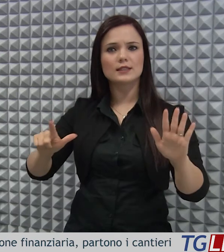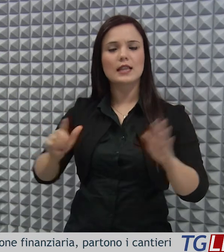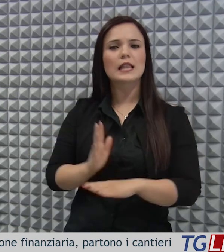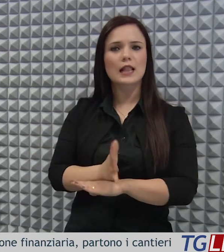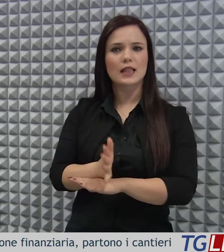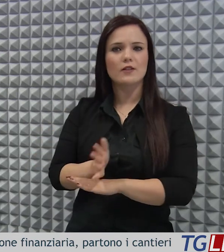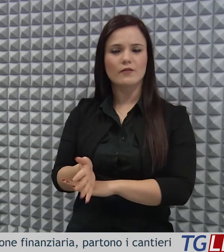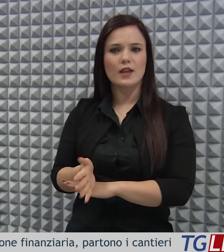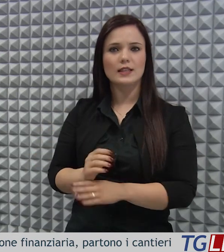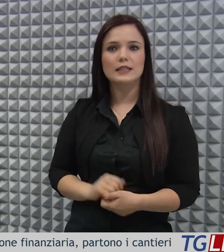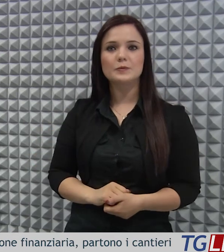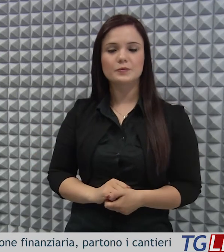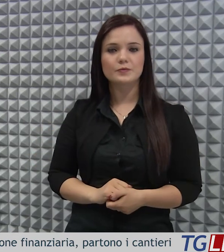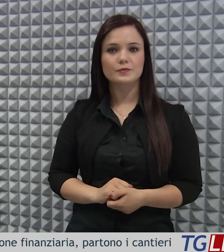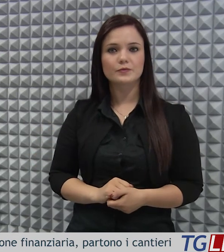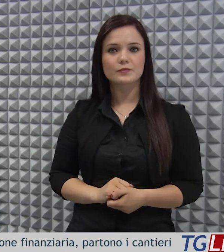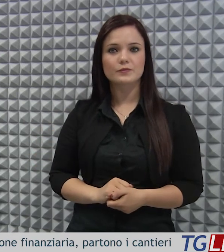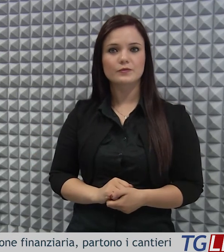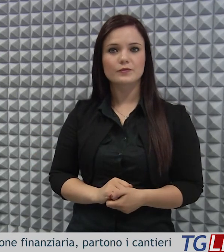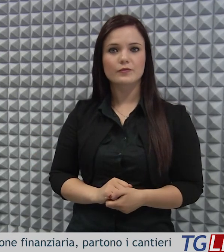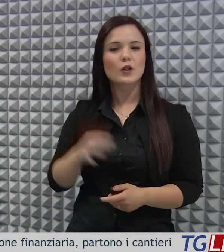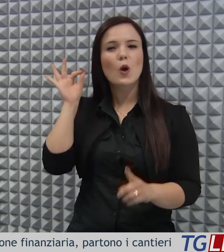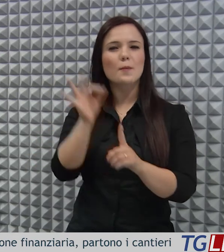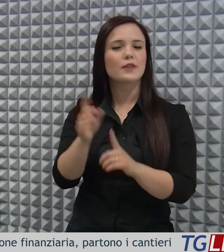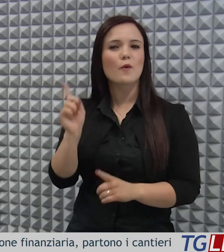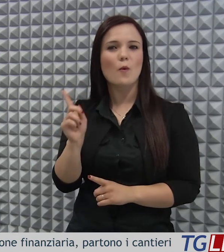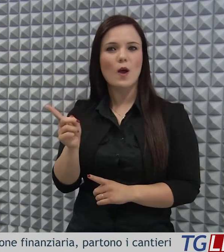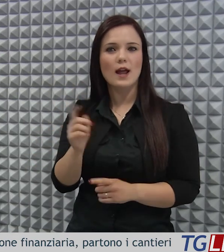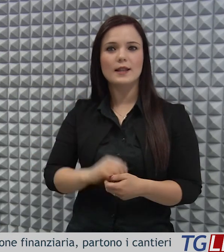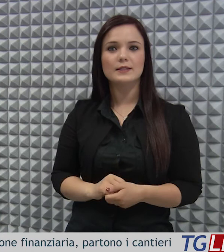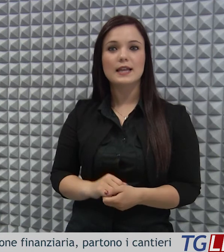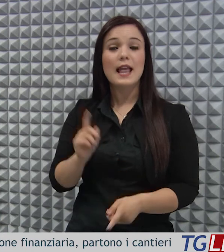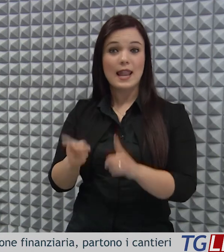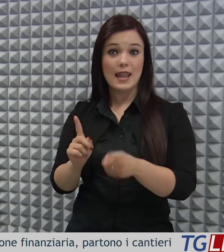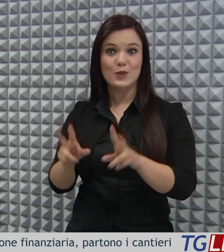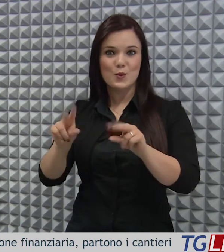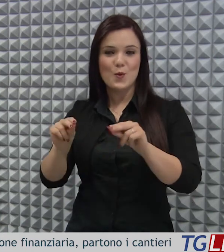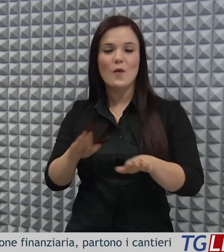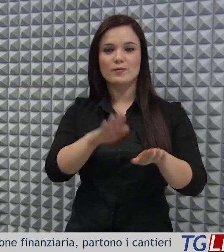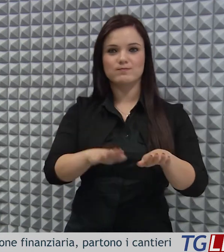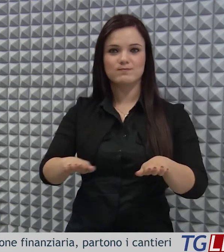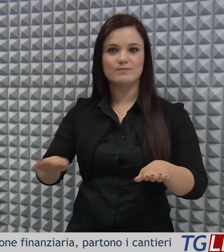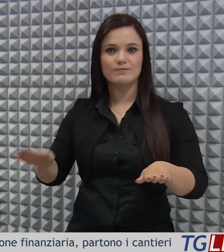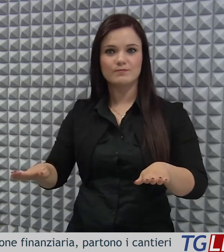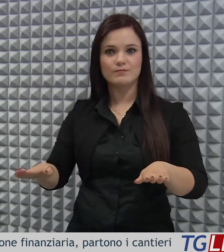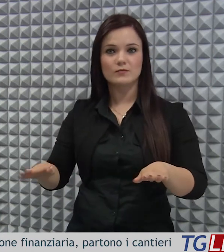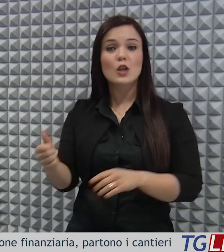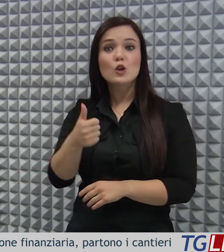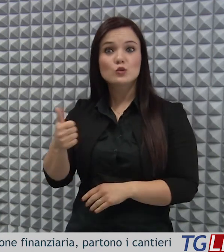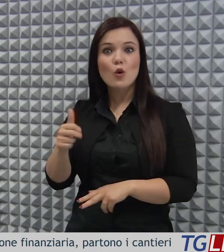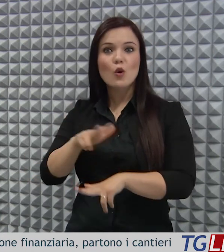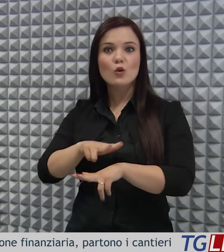interventi, favorendo la creazione di nuovi posti letto, dei quali